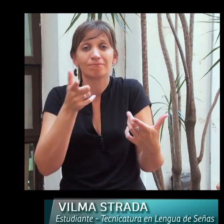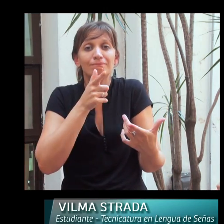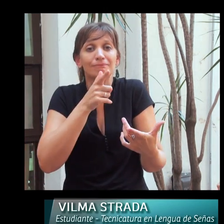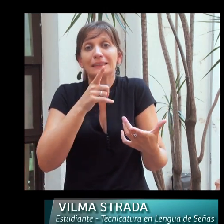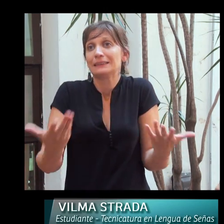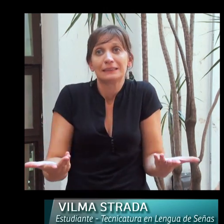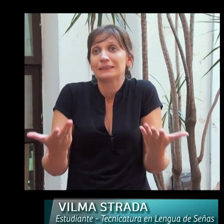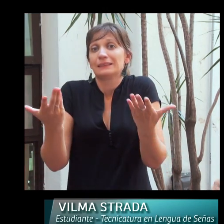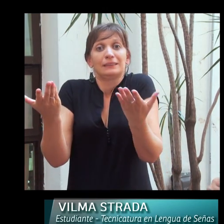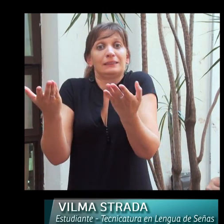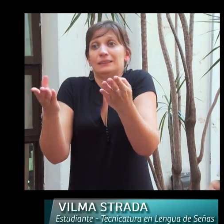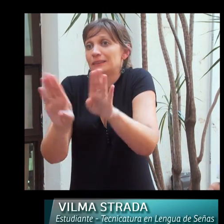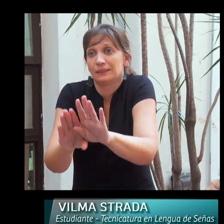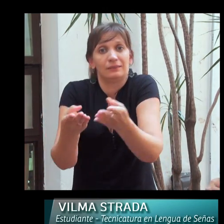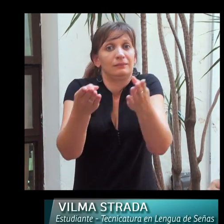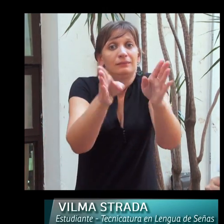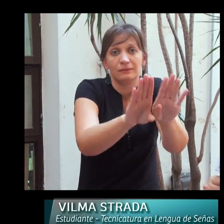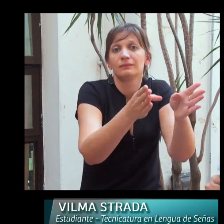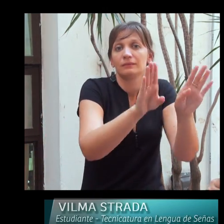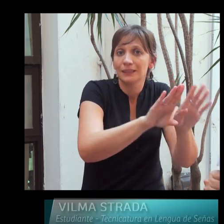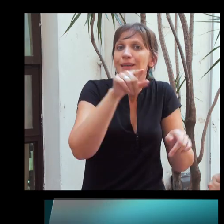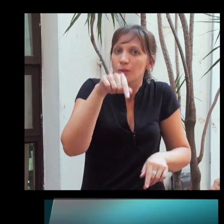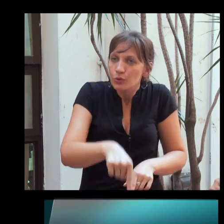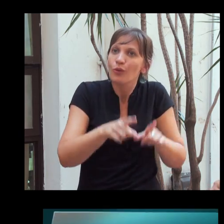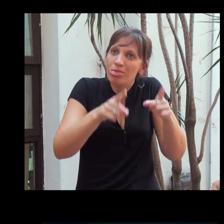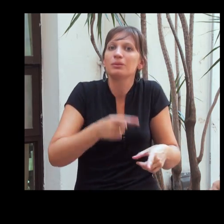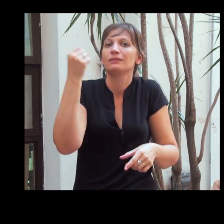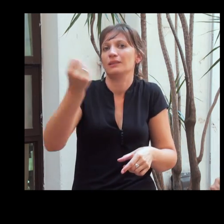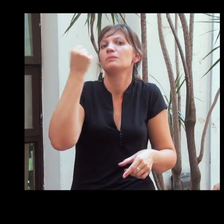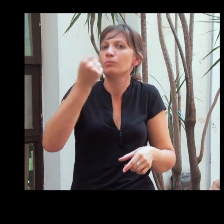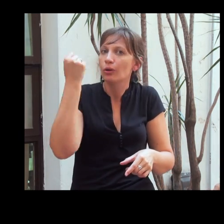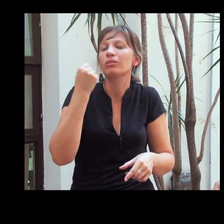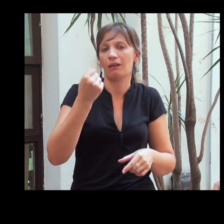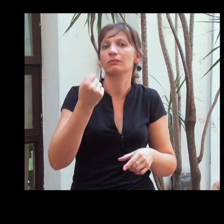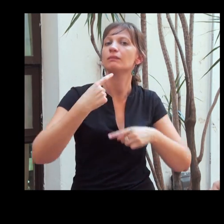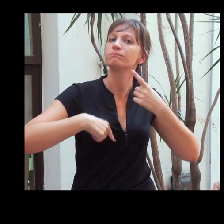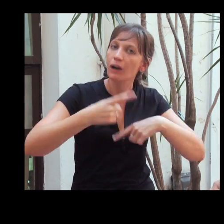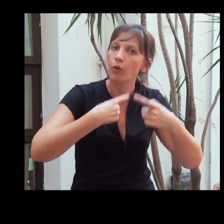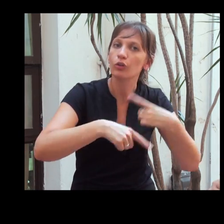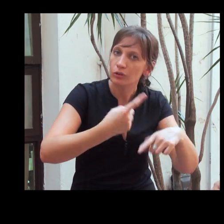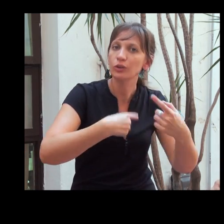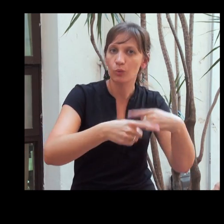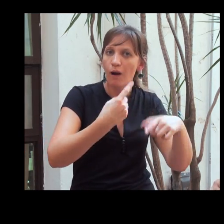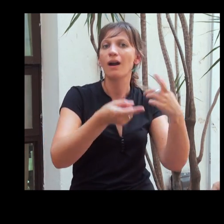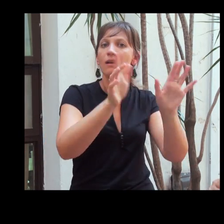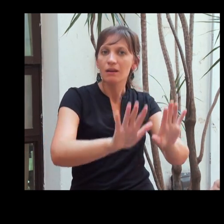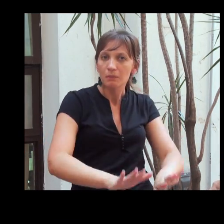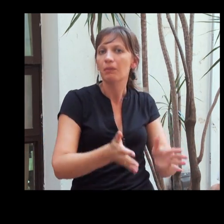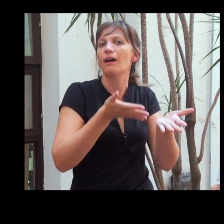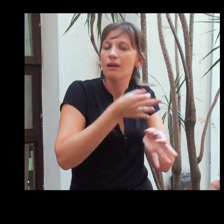intérprete, ven como las puertas como medio cerradas en ese sentido. Por eso es tan importante también seguir formando